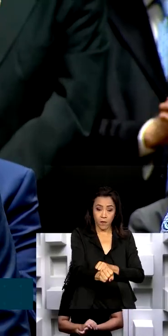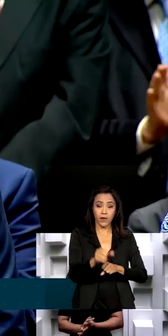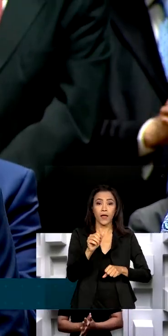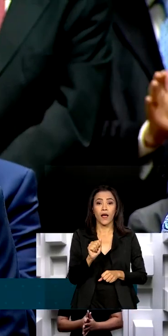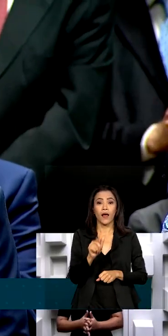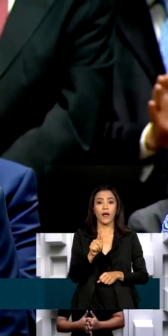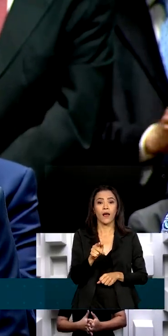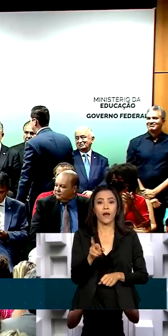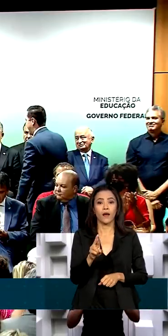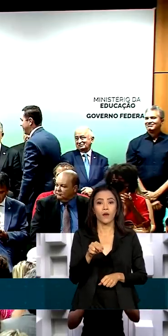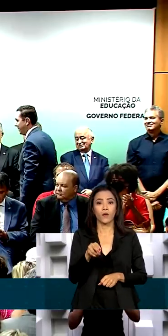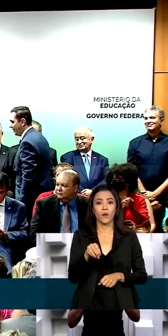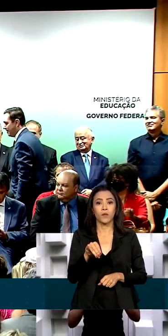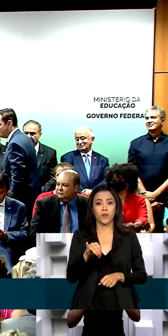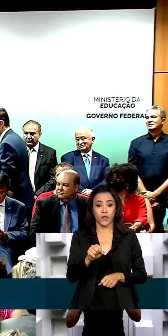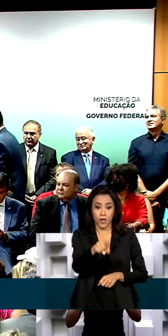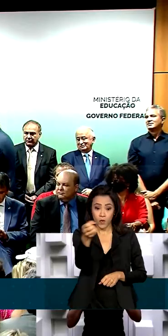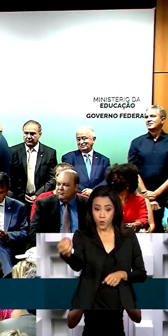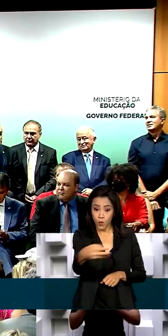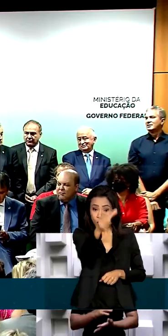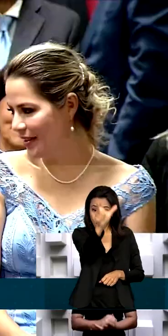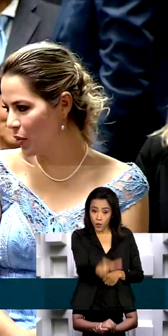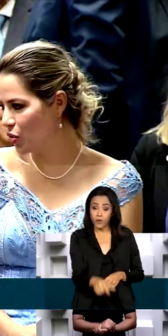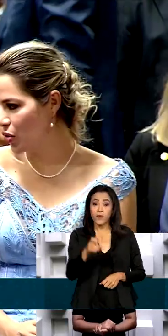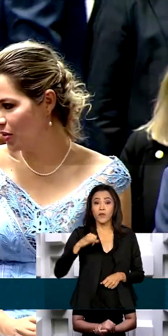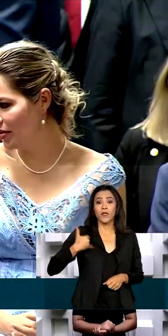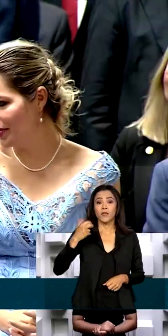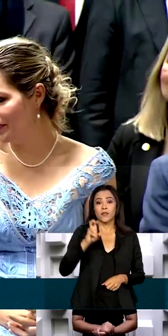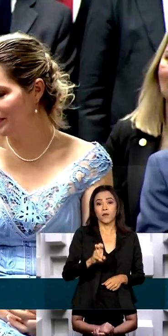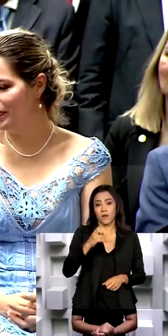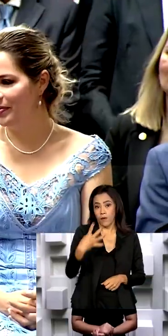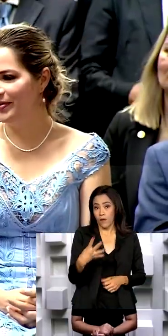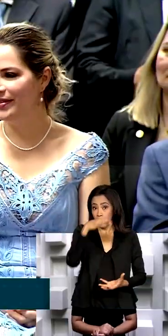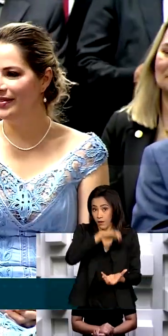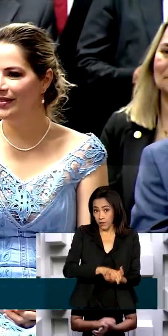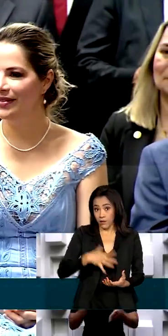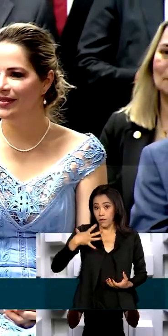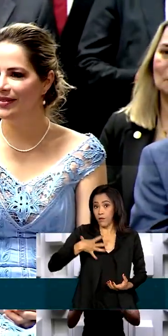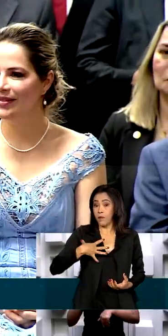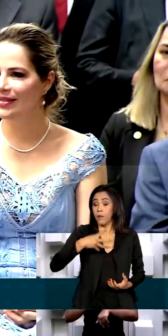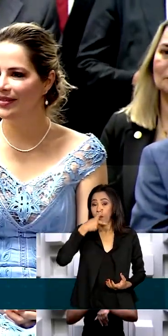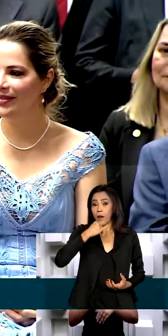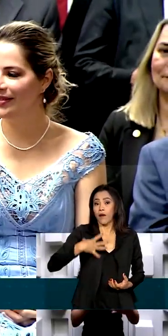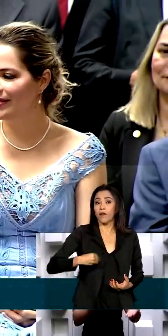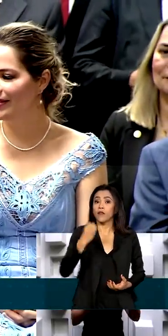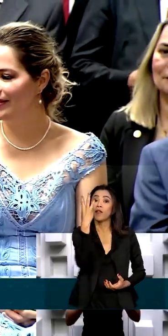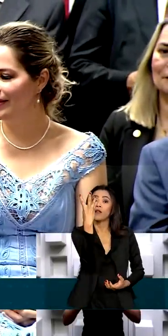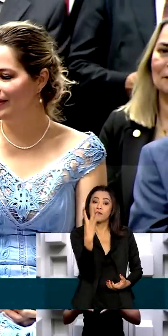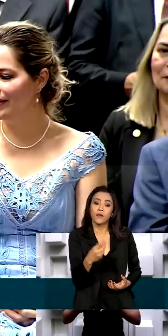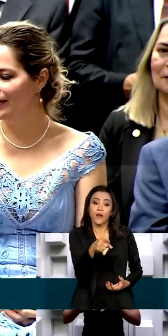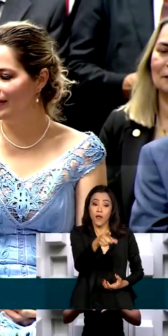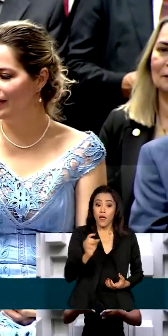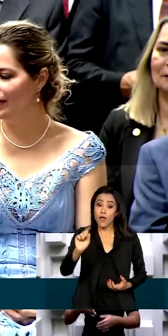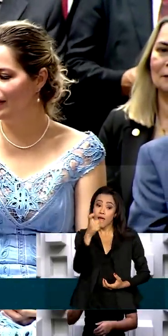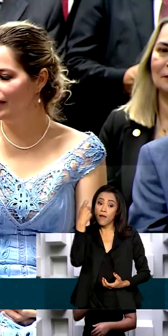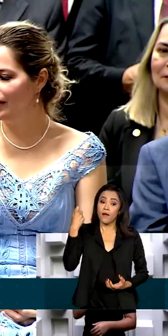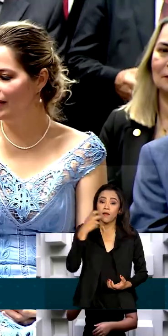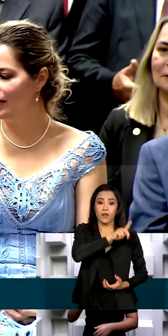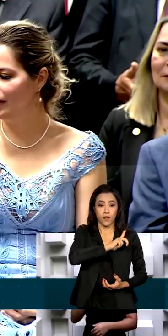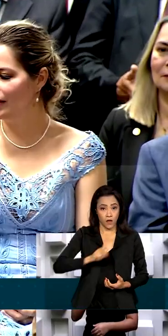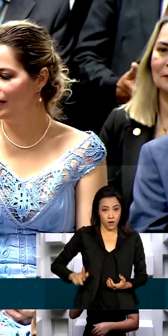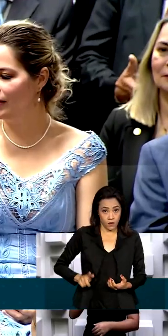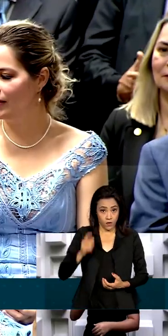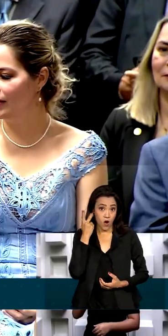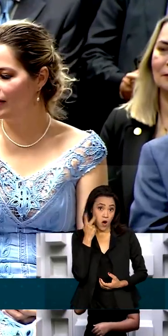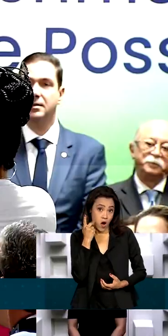o novo ministro tem 54 anos, é casado e pai de três filhos. Foi ex-governado do Ceará e implantou o